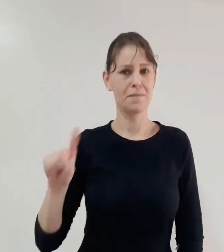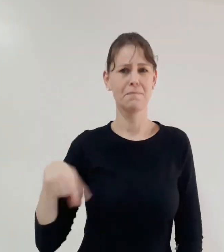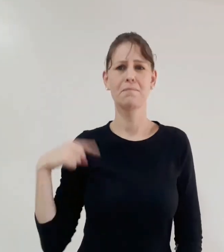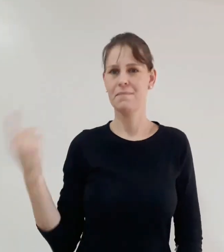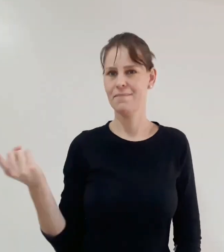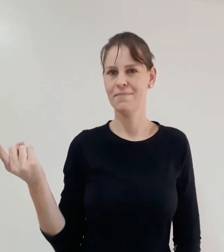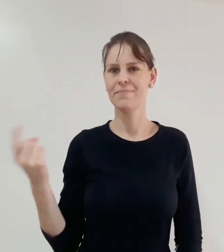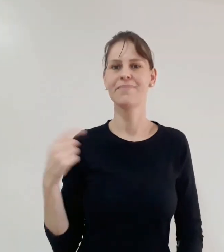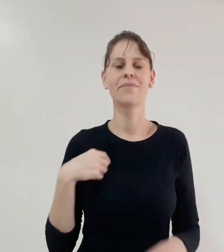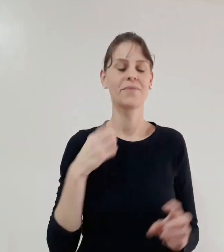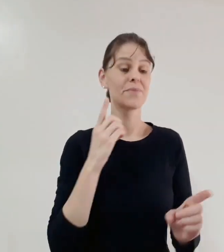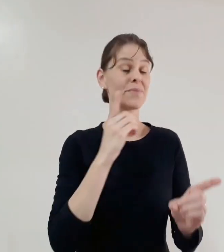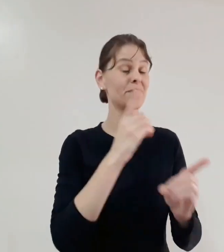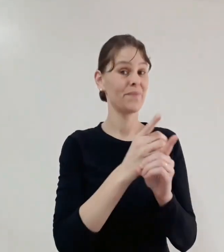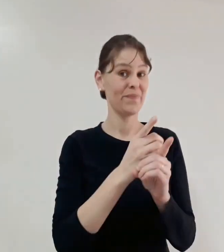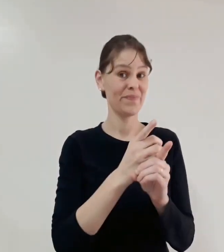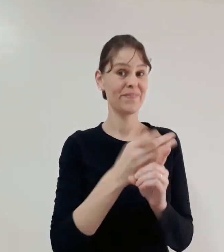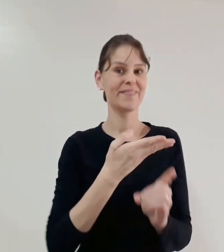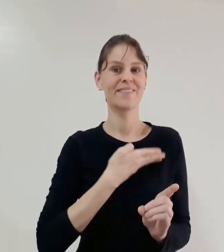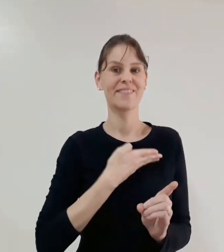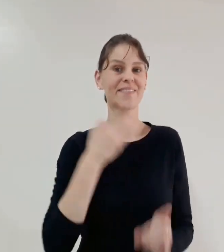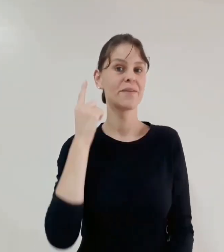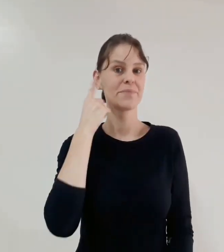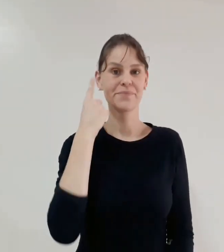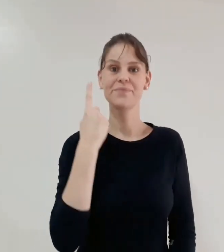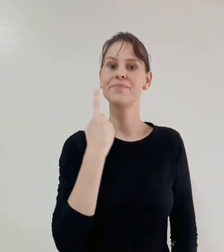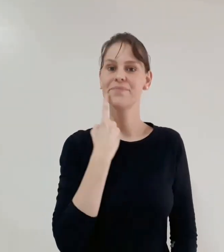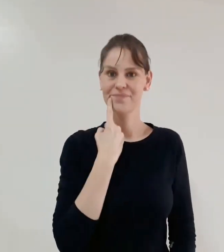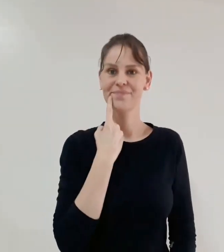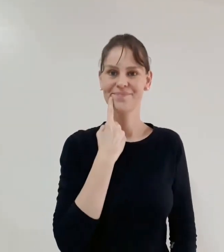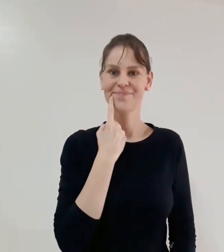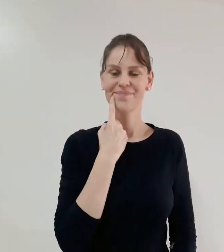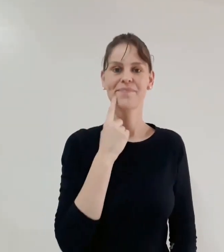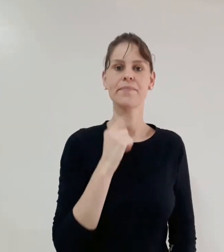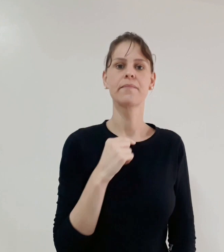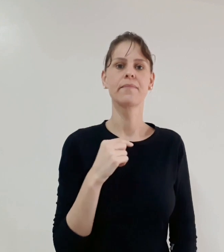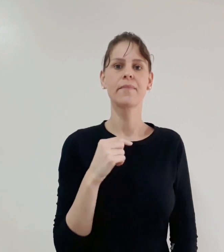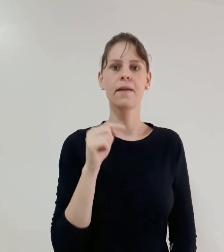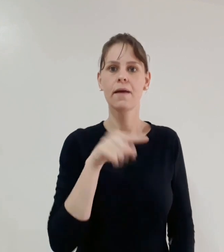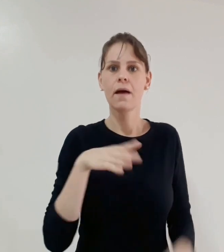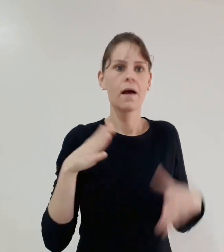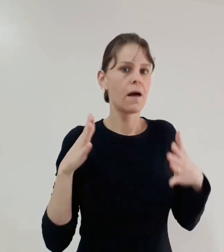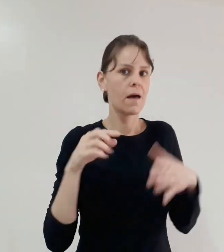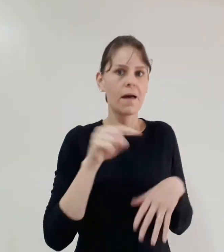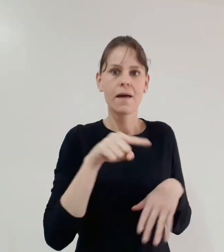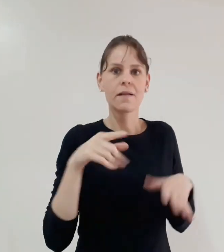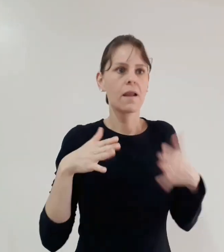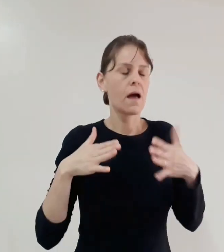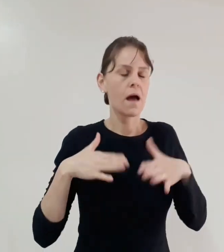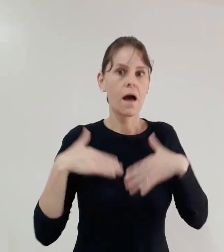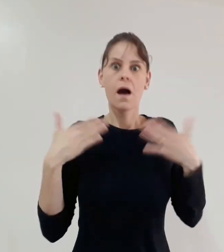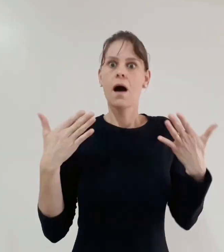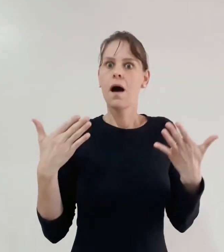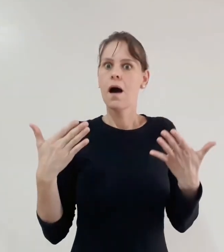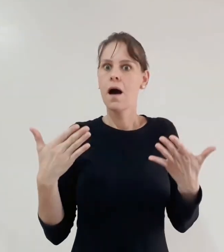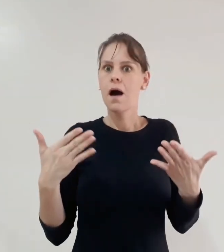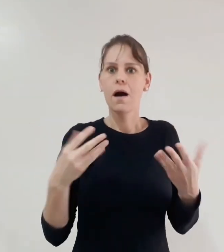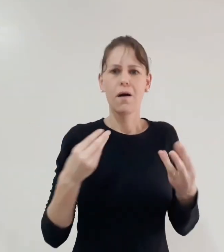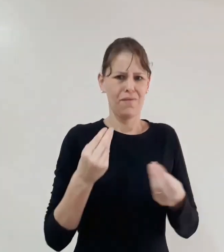Madison Barreto e da sua equipe. E o resultado, esses dias eu encontrei uma amiga surda e ela ficou, assim, surpresa,